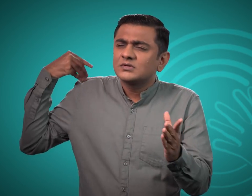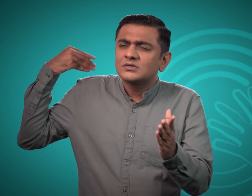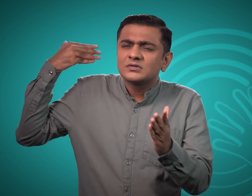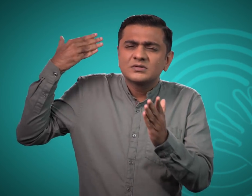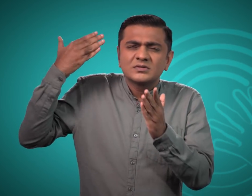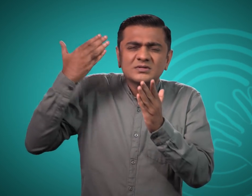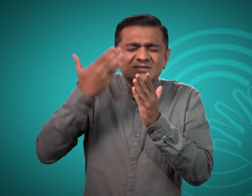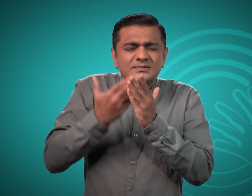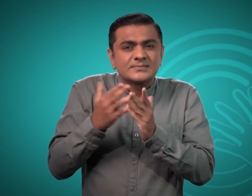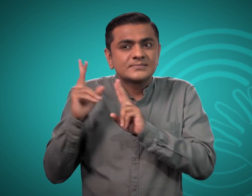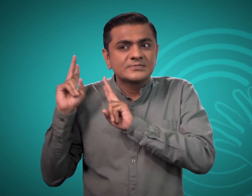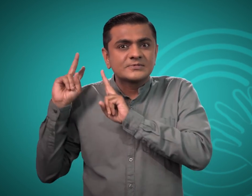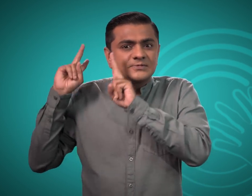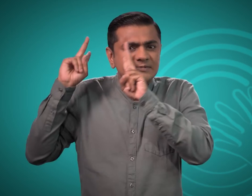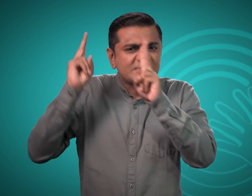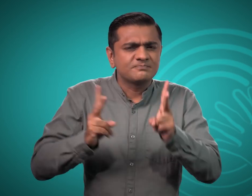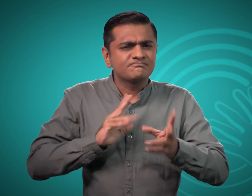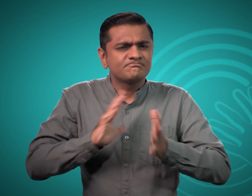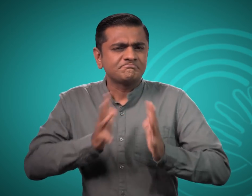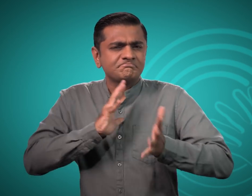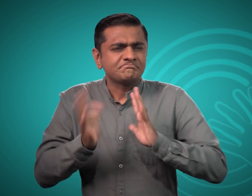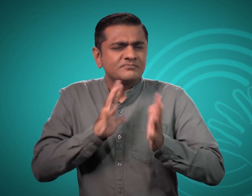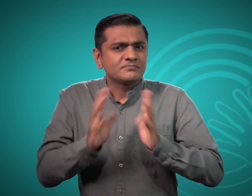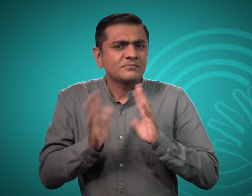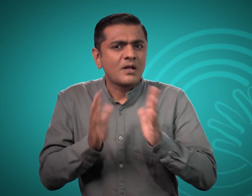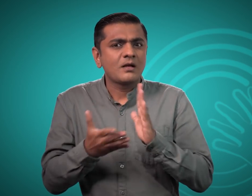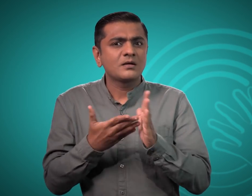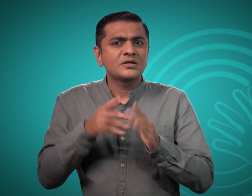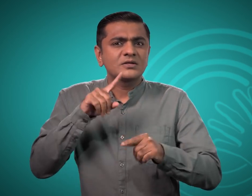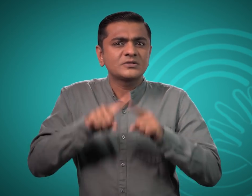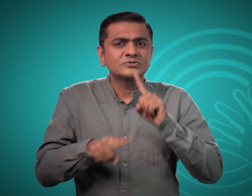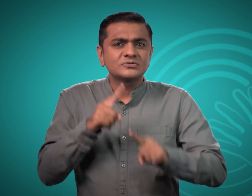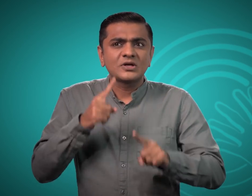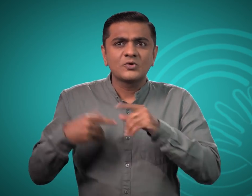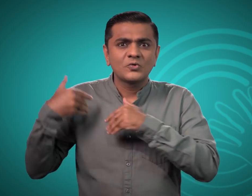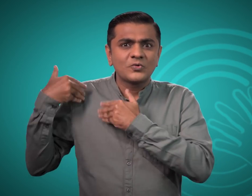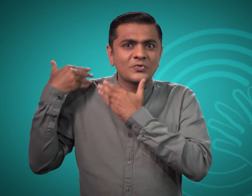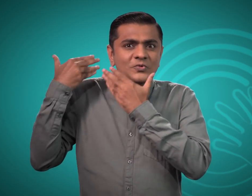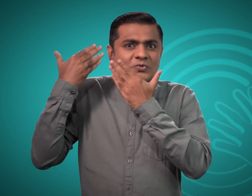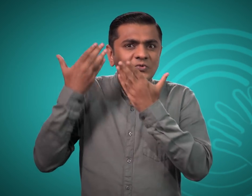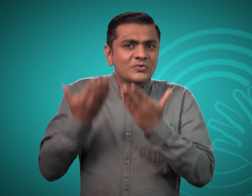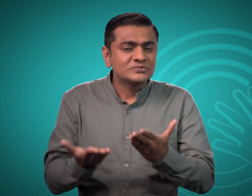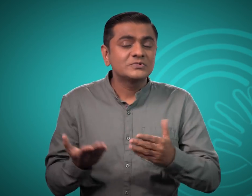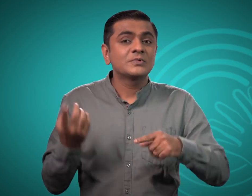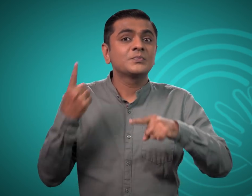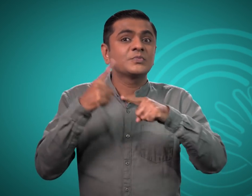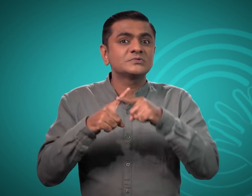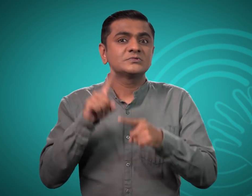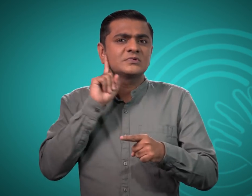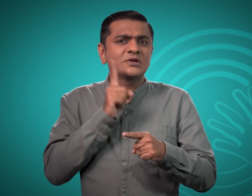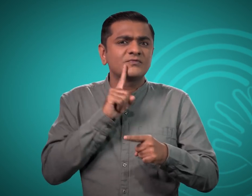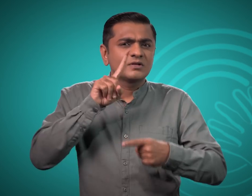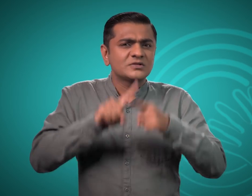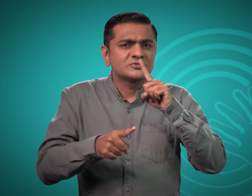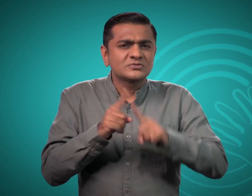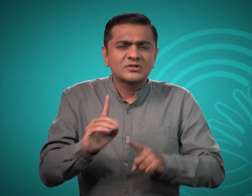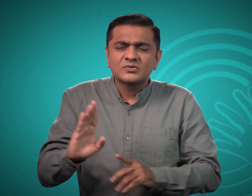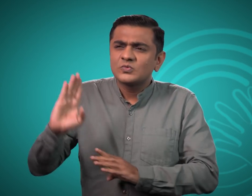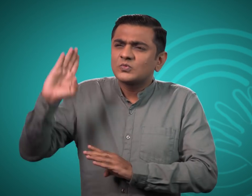है। कर्णबदीर इतिहास में संगो